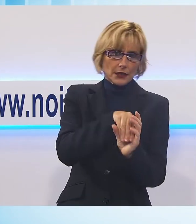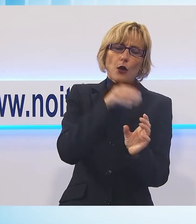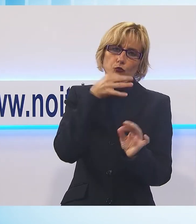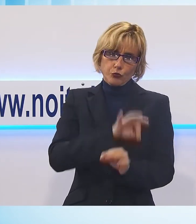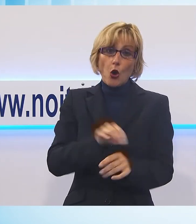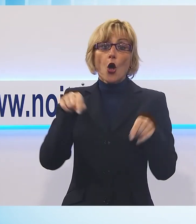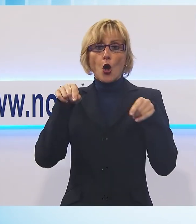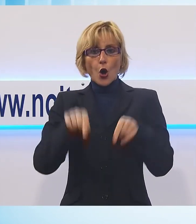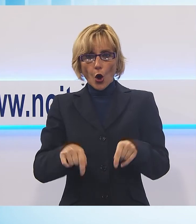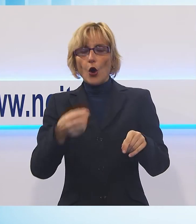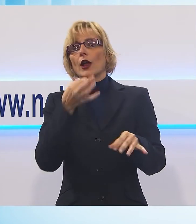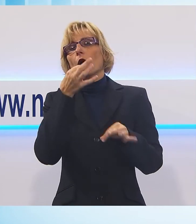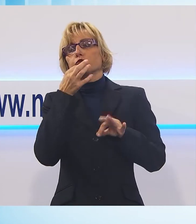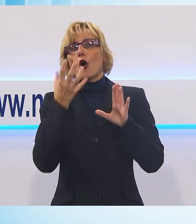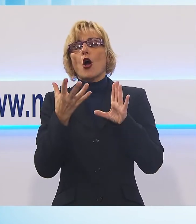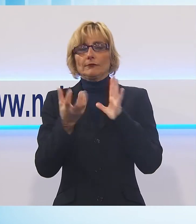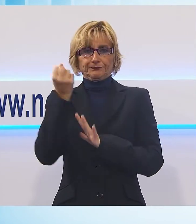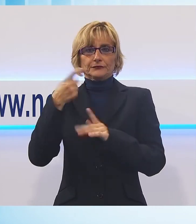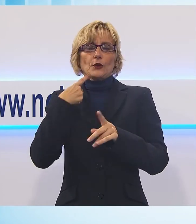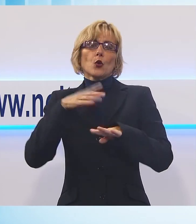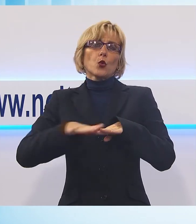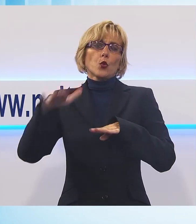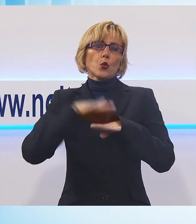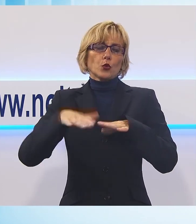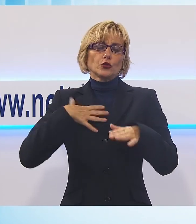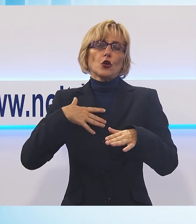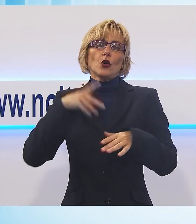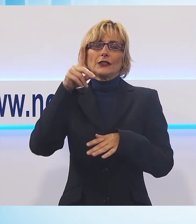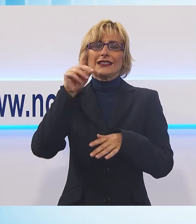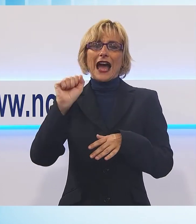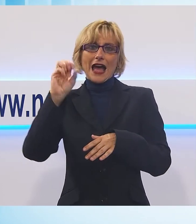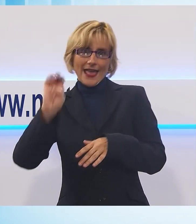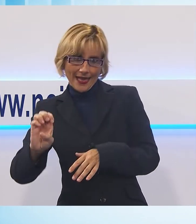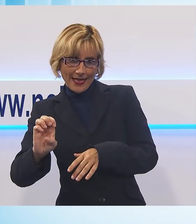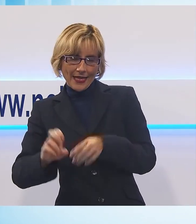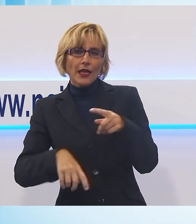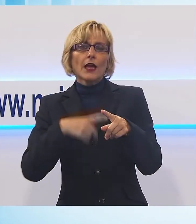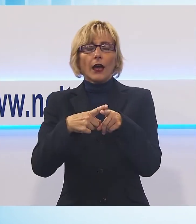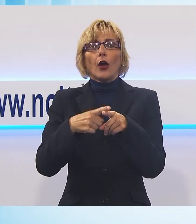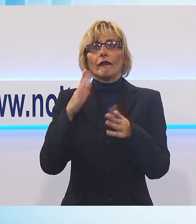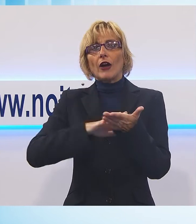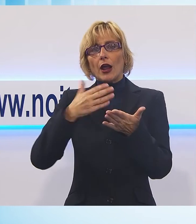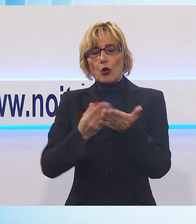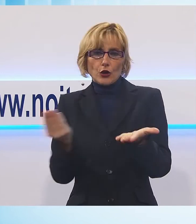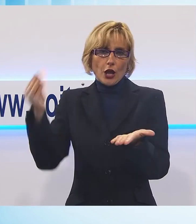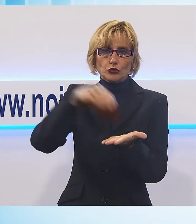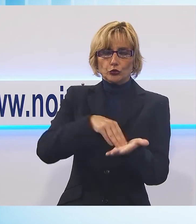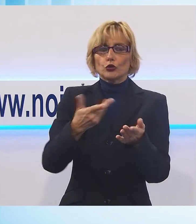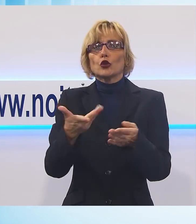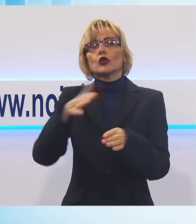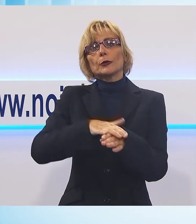ottengono anche l'abilitazione all'utilizzo del defibrillatore Un valore aggiunto per quanto riguarda il servizio 118